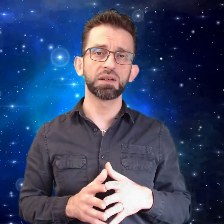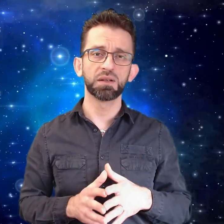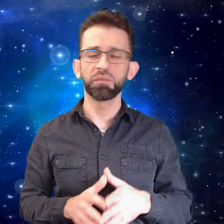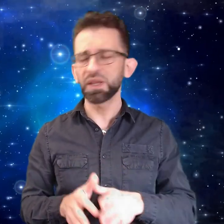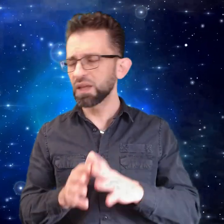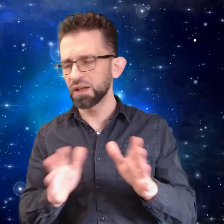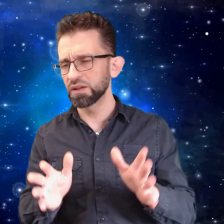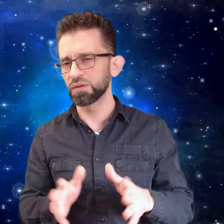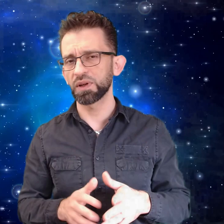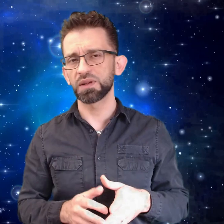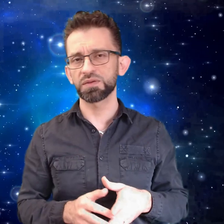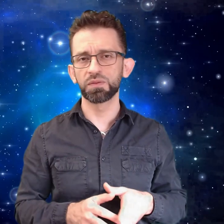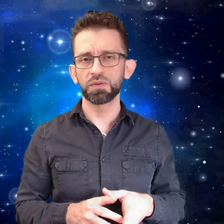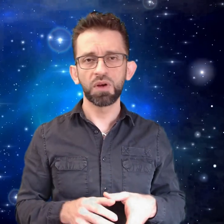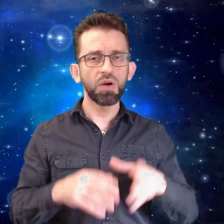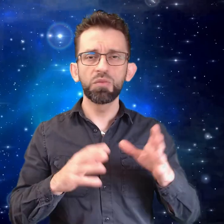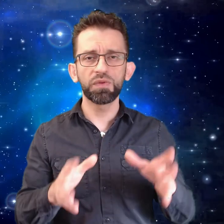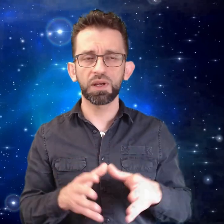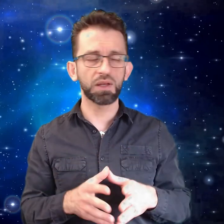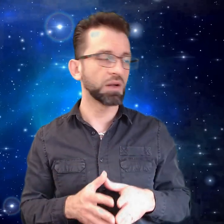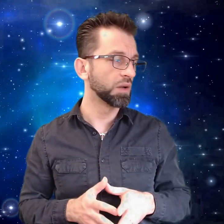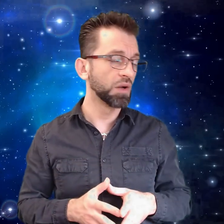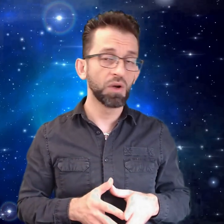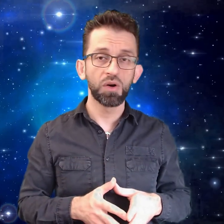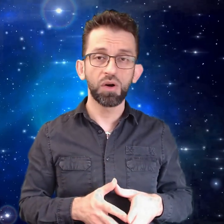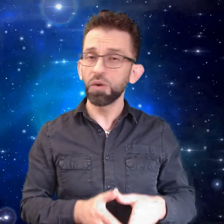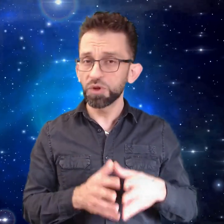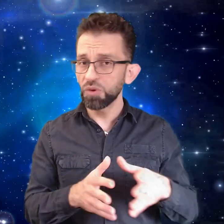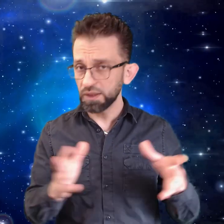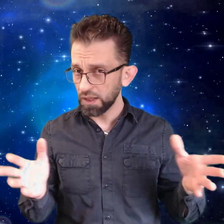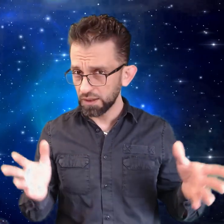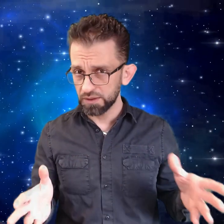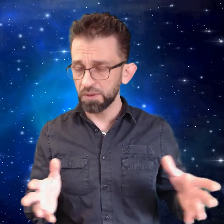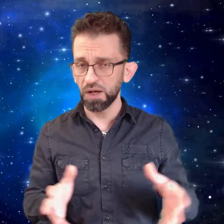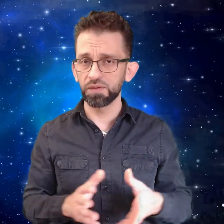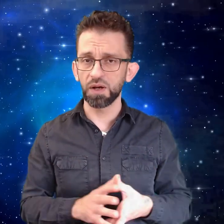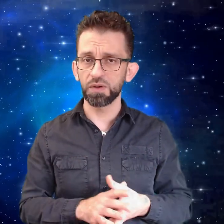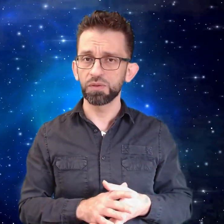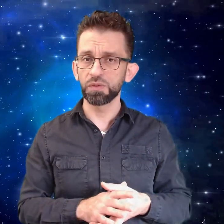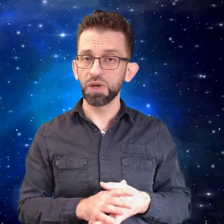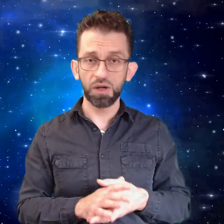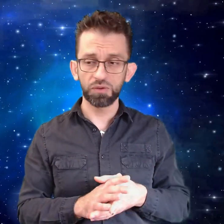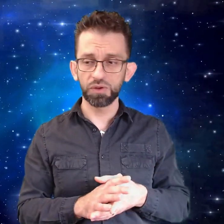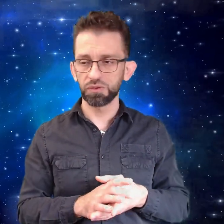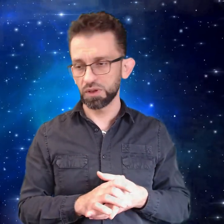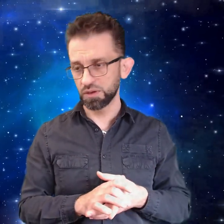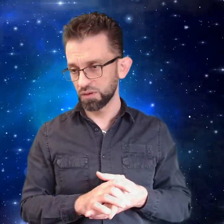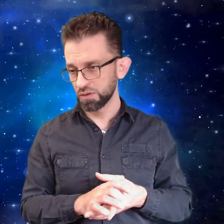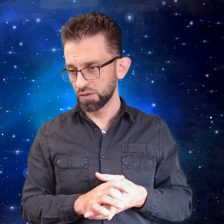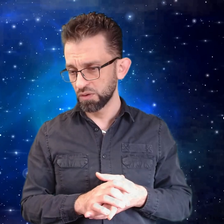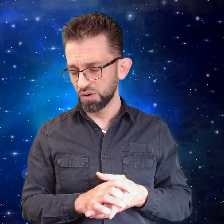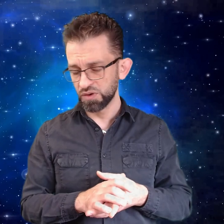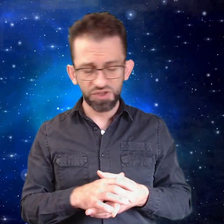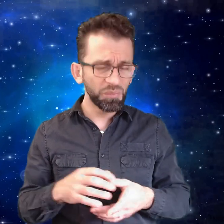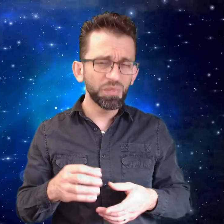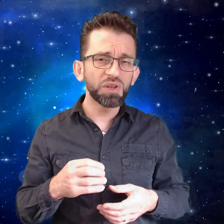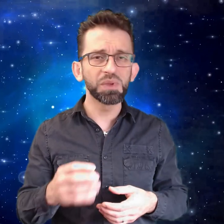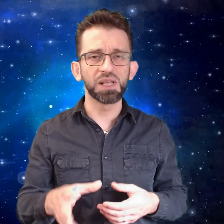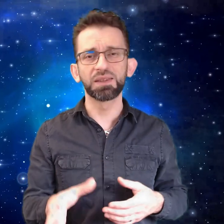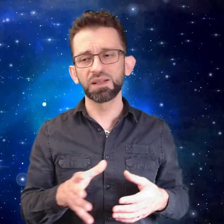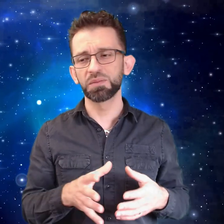ما تدعني توفيلسوف أو مفكر أو بده حدا يتبع أفكاره ويأخذه قدوة الشاب مثله مثل كتير